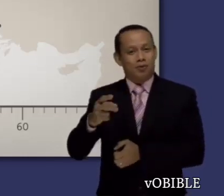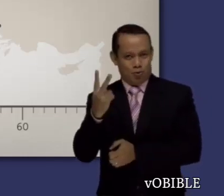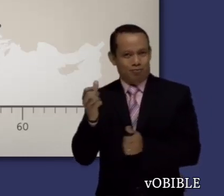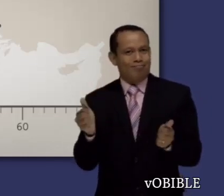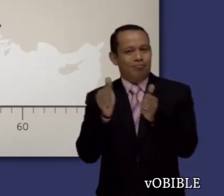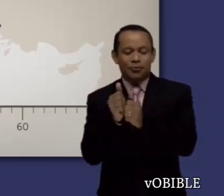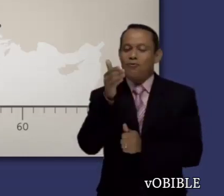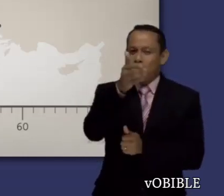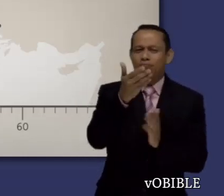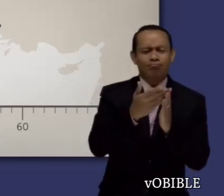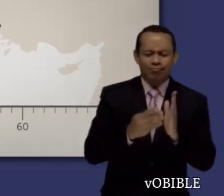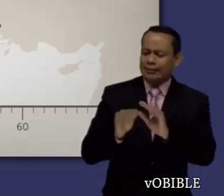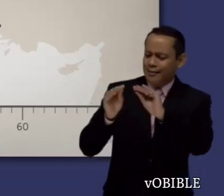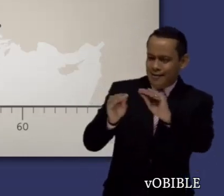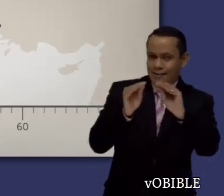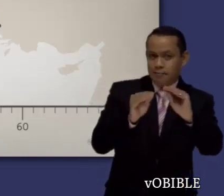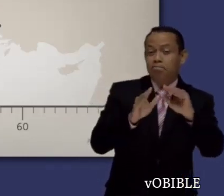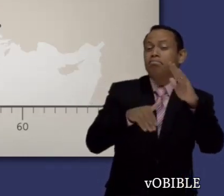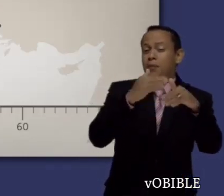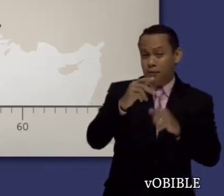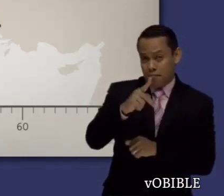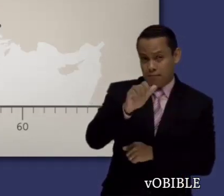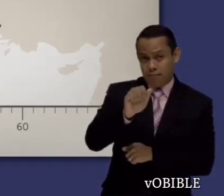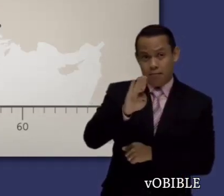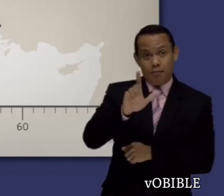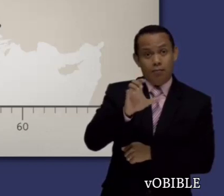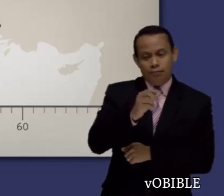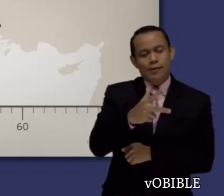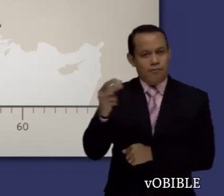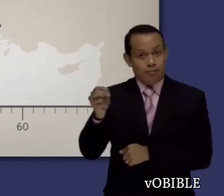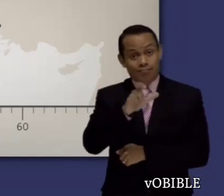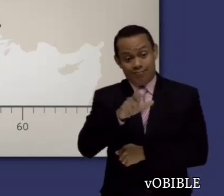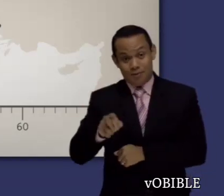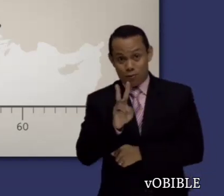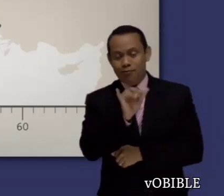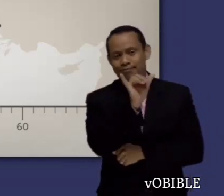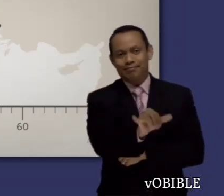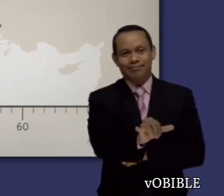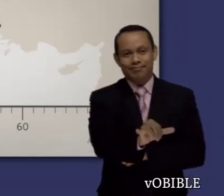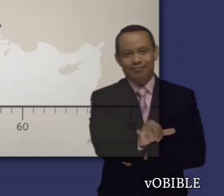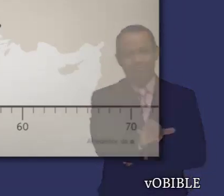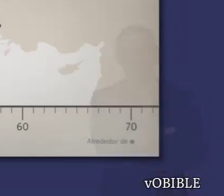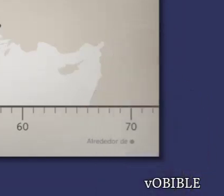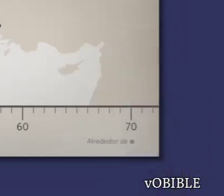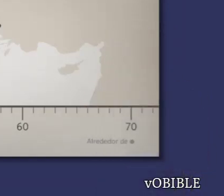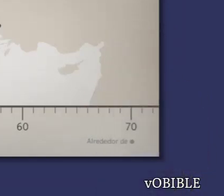Pablo se marchó poco después, pero Áquila y Priscila se quedaron para seguir con la labor de predicar y enseñar.